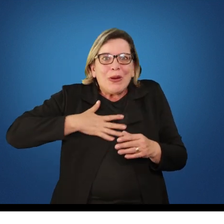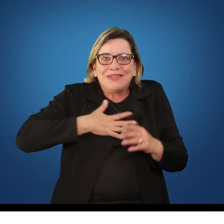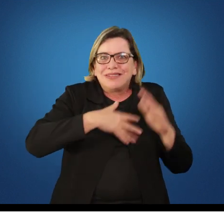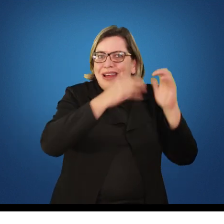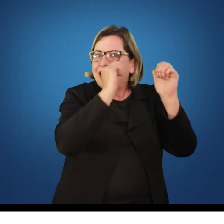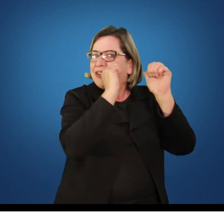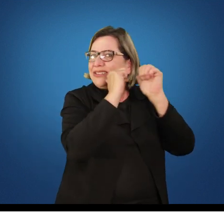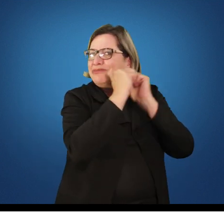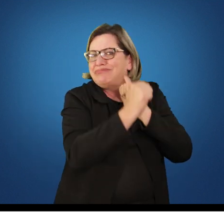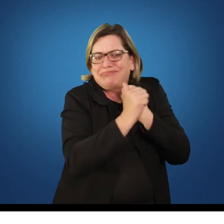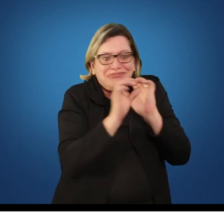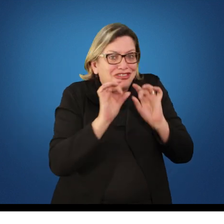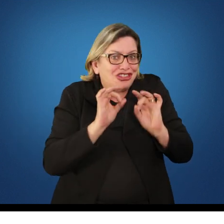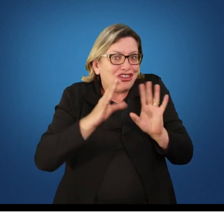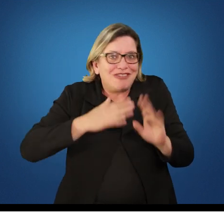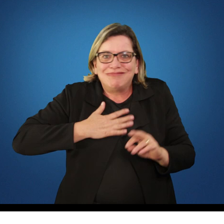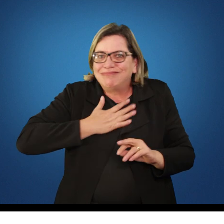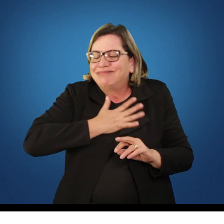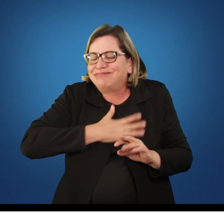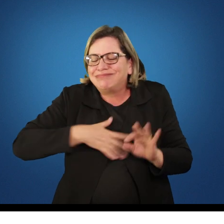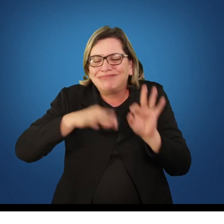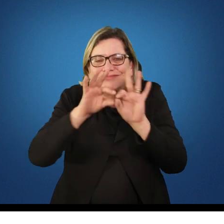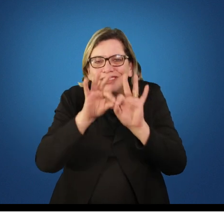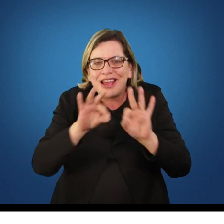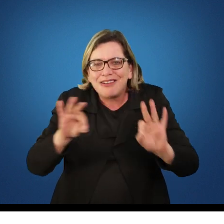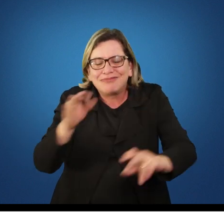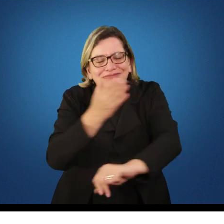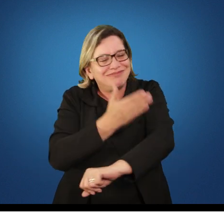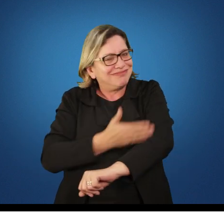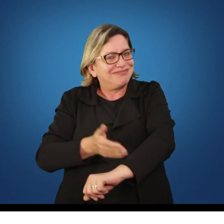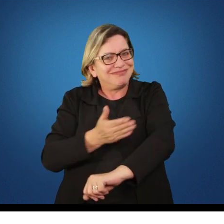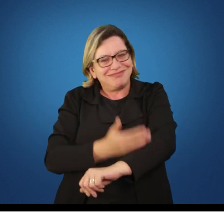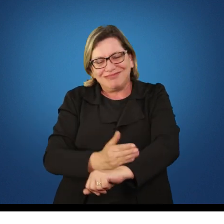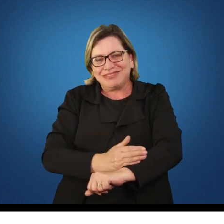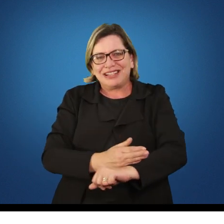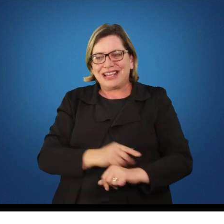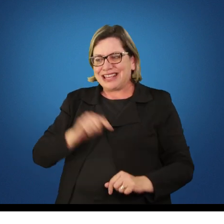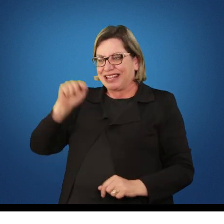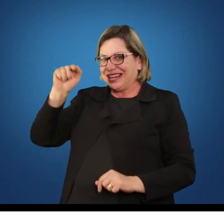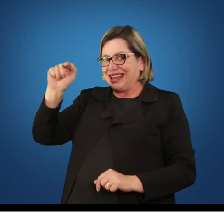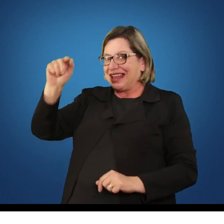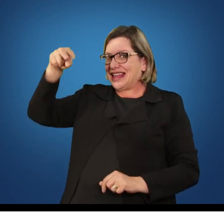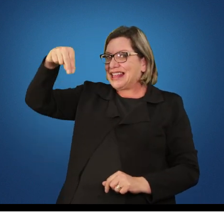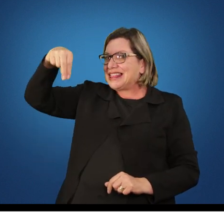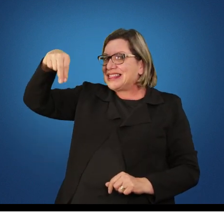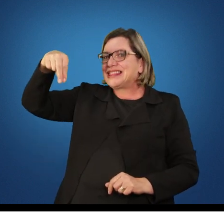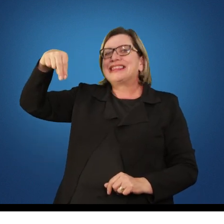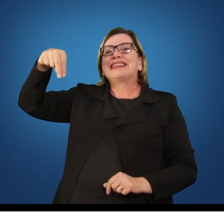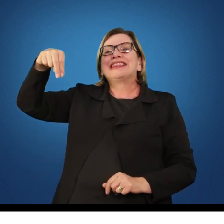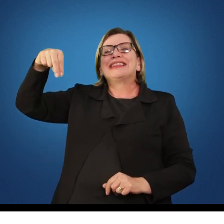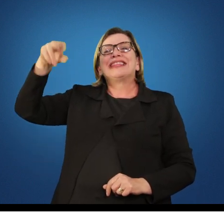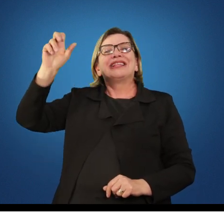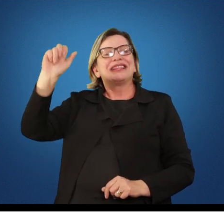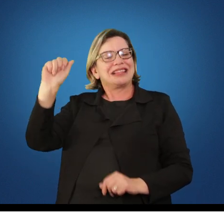simplesmente praticar o esporte. E o esporte na escola